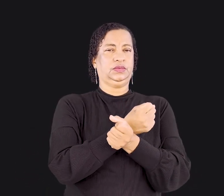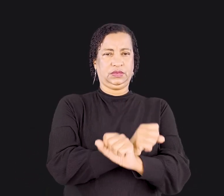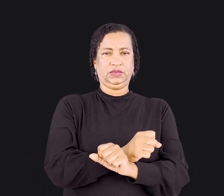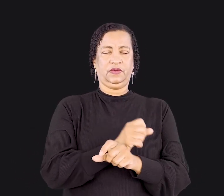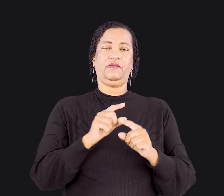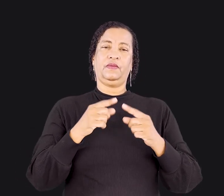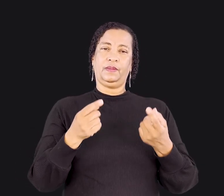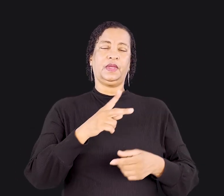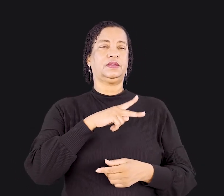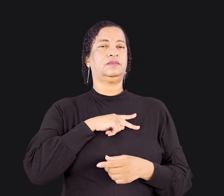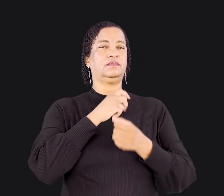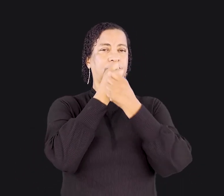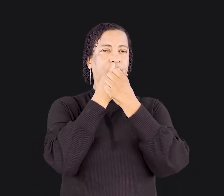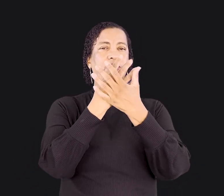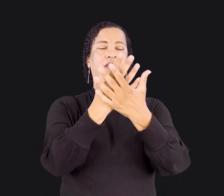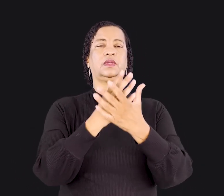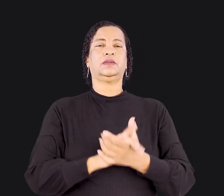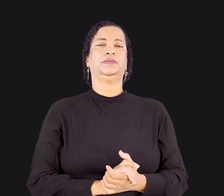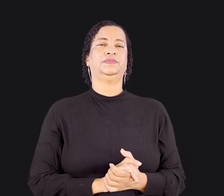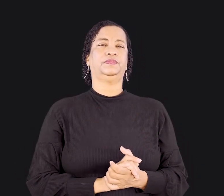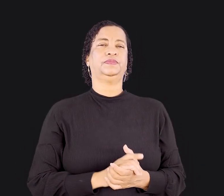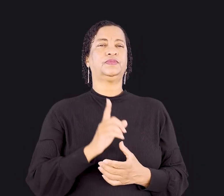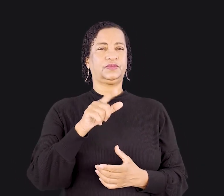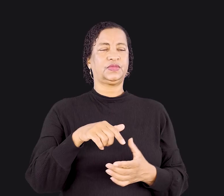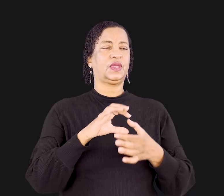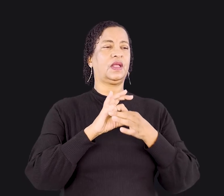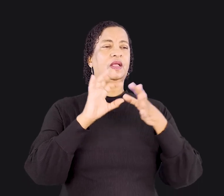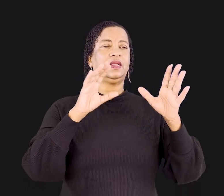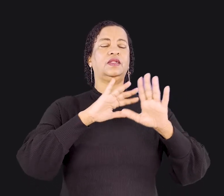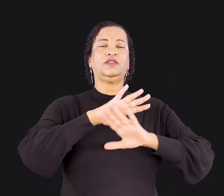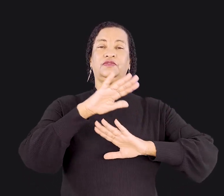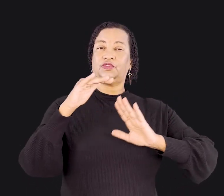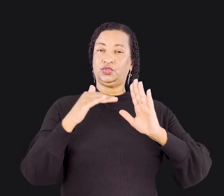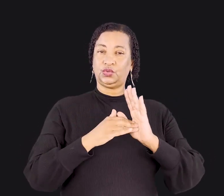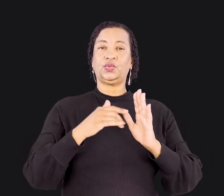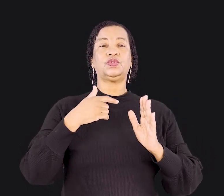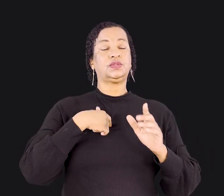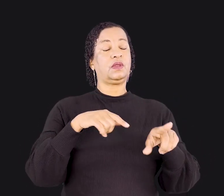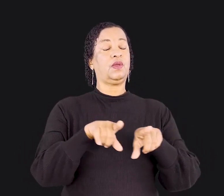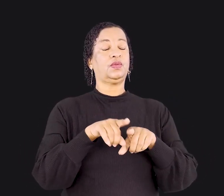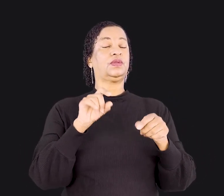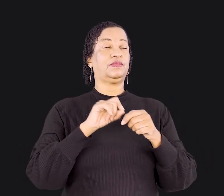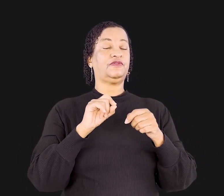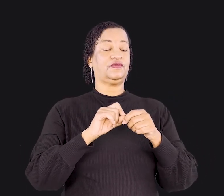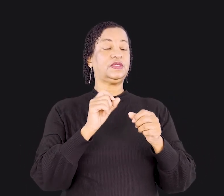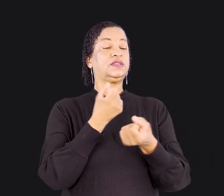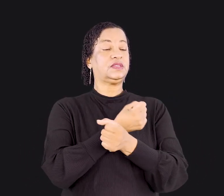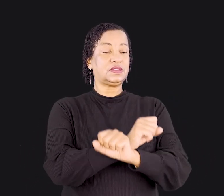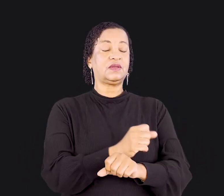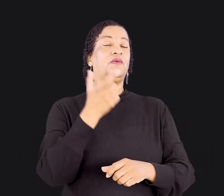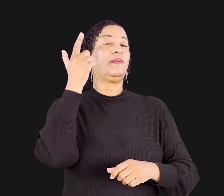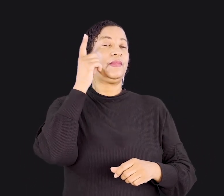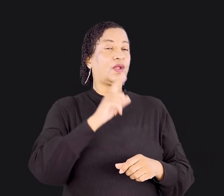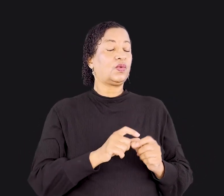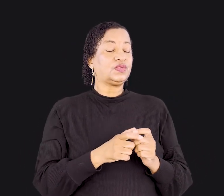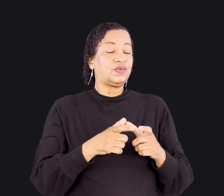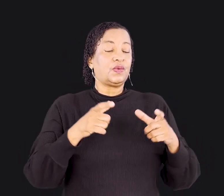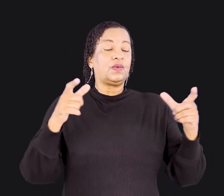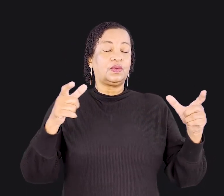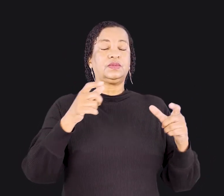Mas, Paulo declara, Embora seja livre de todos, fiz-me escravo de todos para ganhar o maior número possível de pessoas.